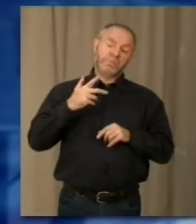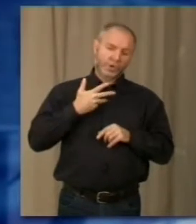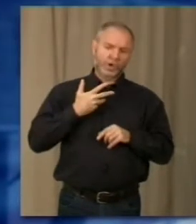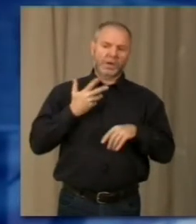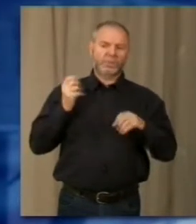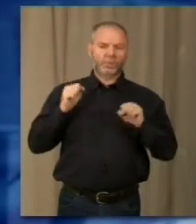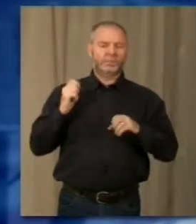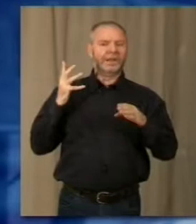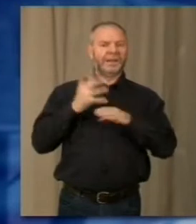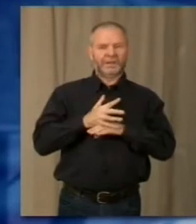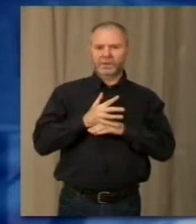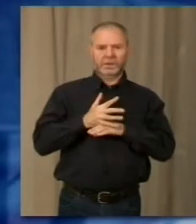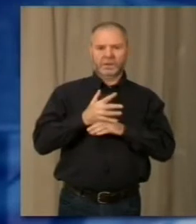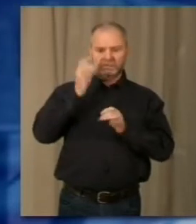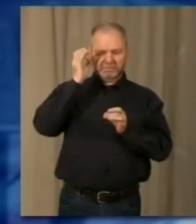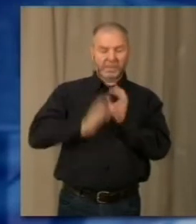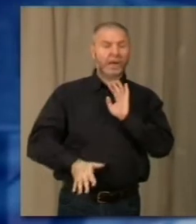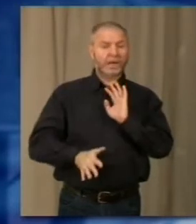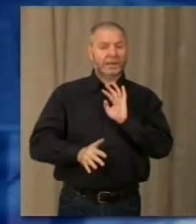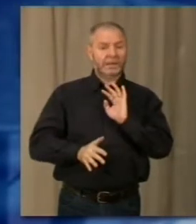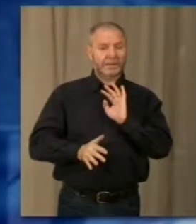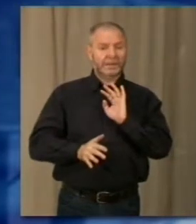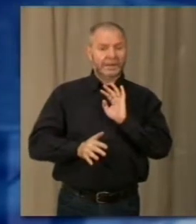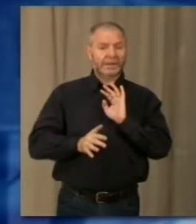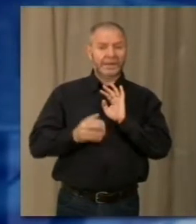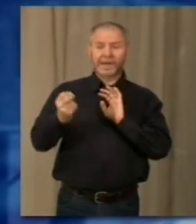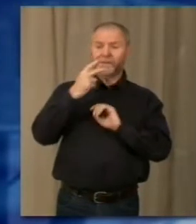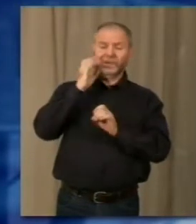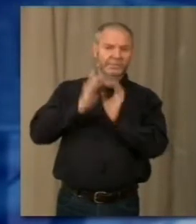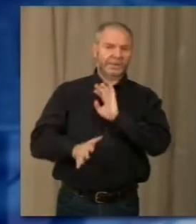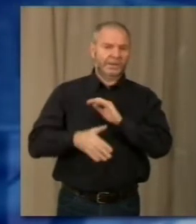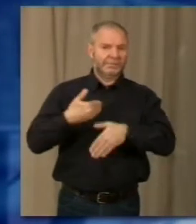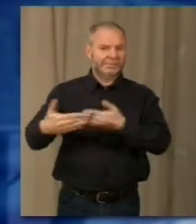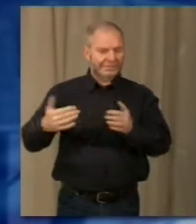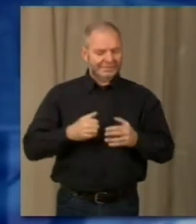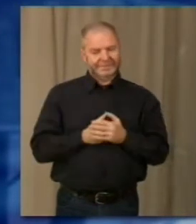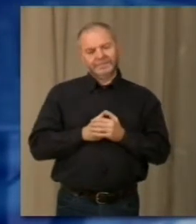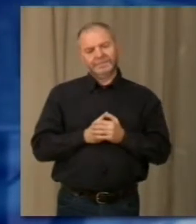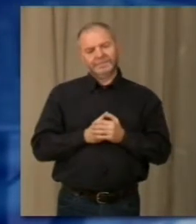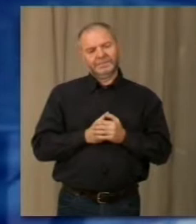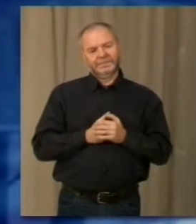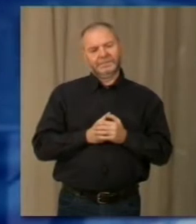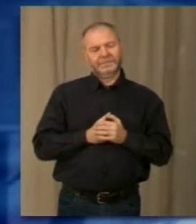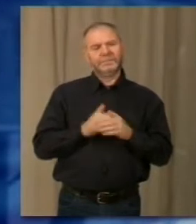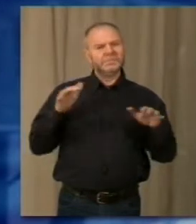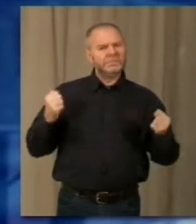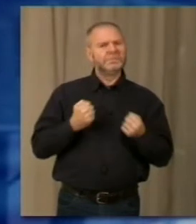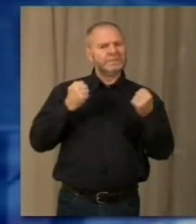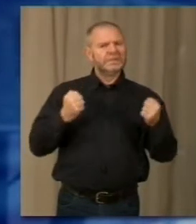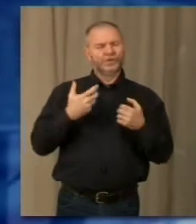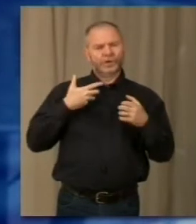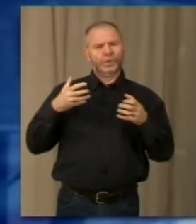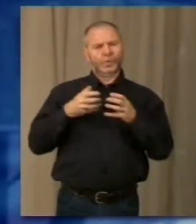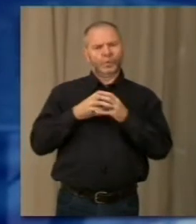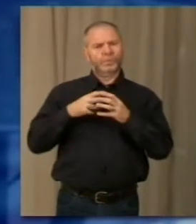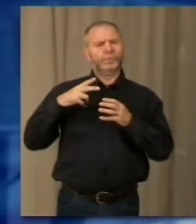addirittura in tempo quasi reale rispetto alla segnalazione. Per avviare questa campagna, anche nel VCO si sono ritrovati